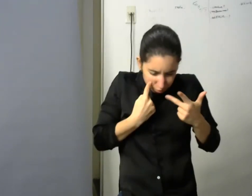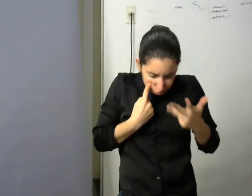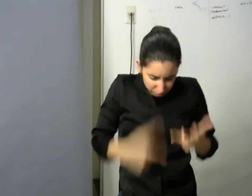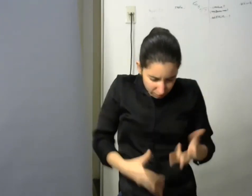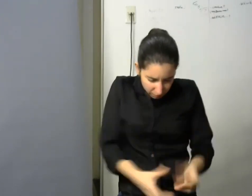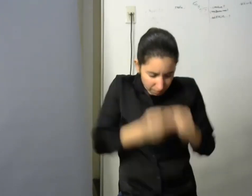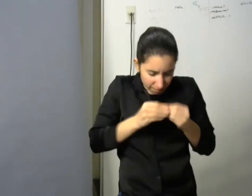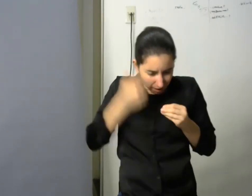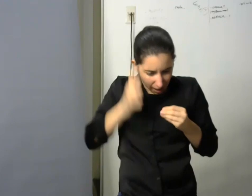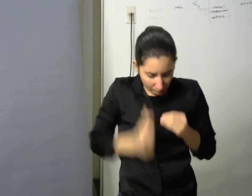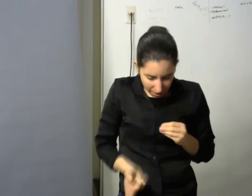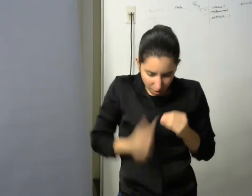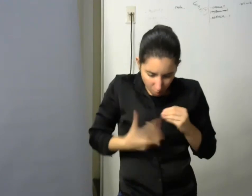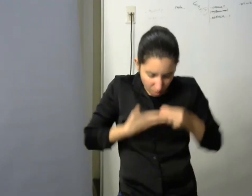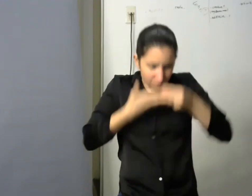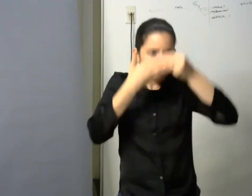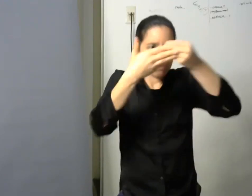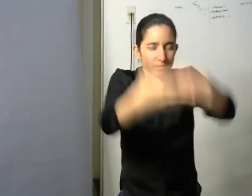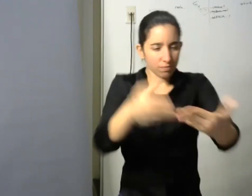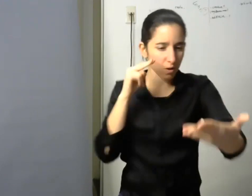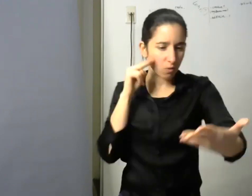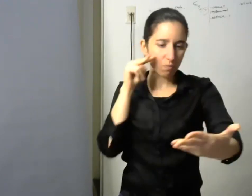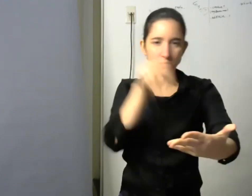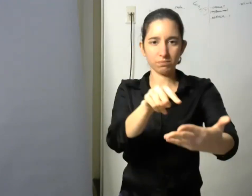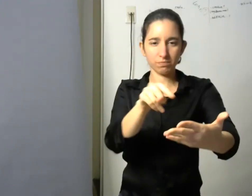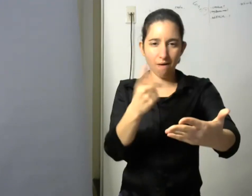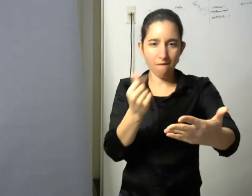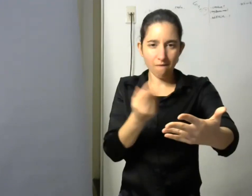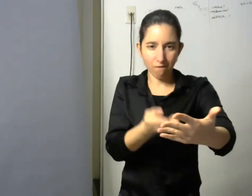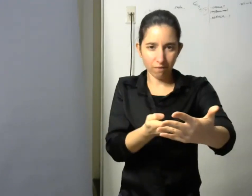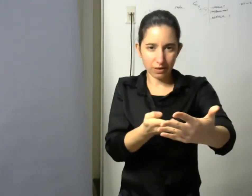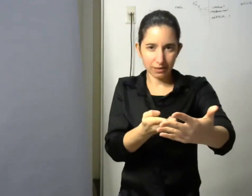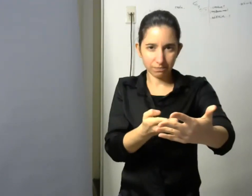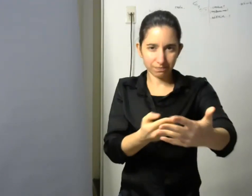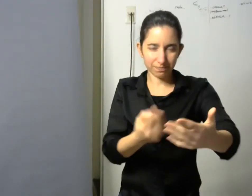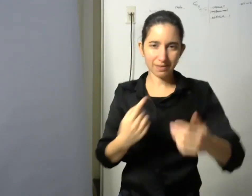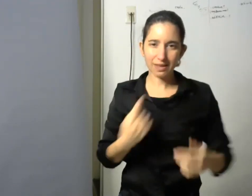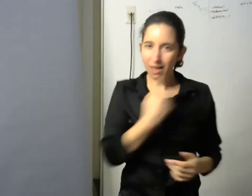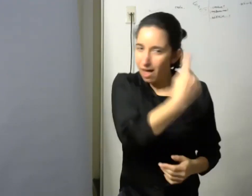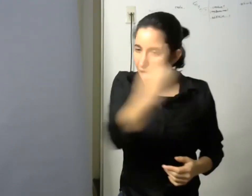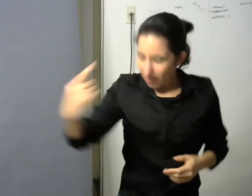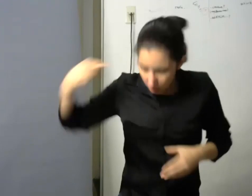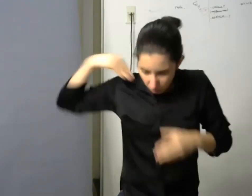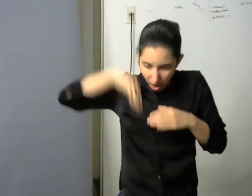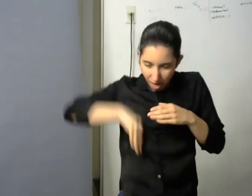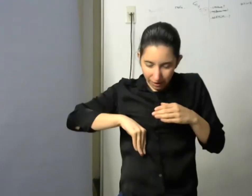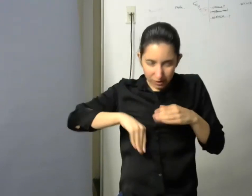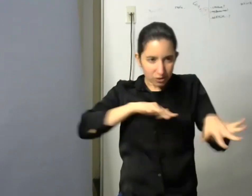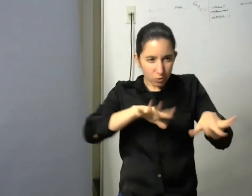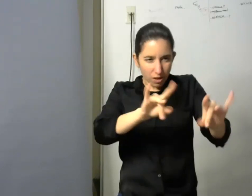poder encontrar en nosotros los desafíos que necesito las respuestas a los desafíos que la vida no pretende